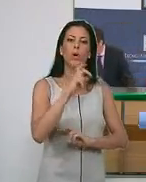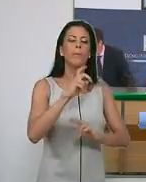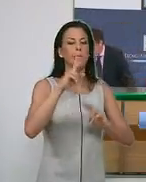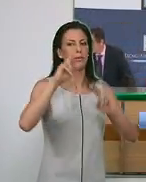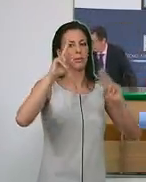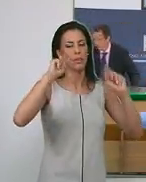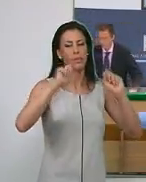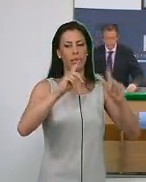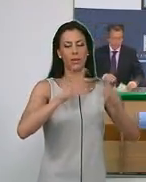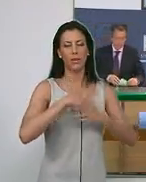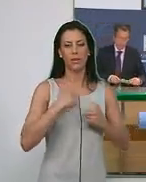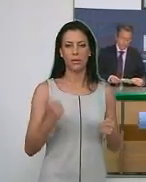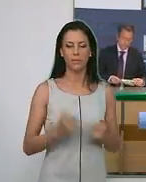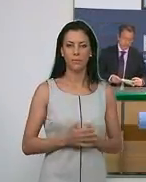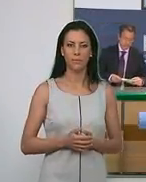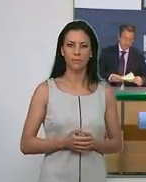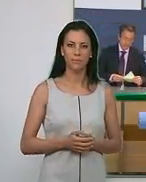común.